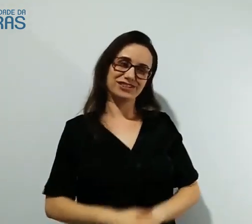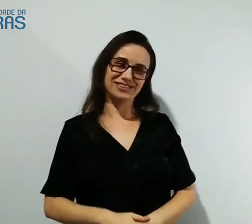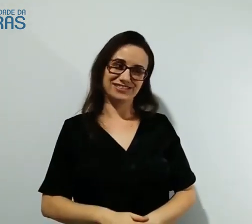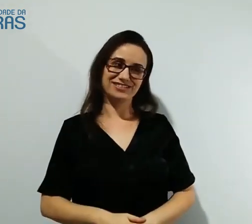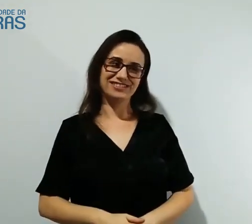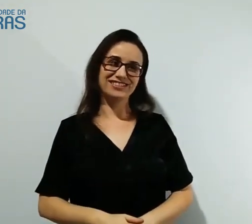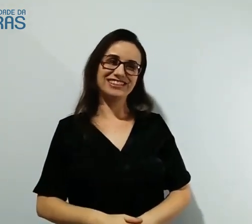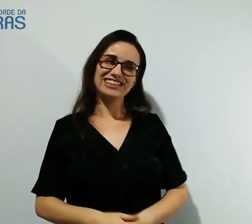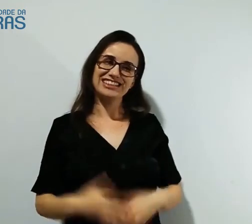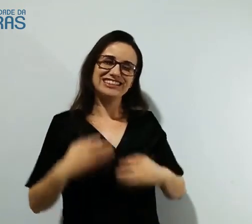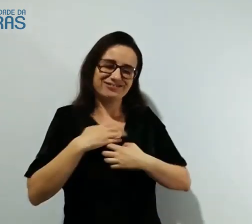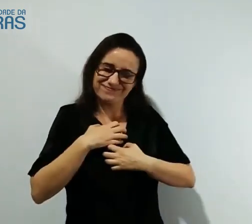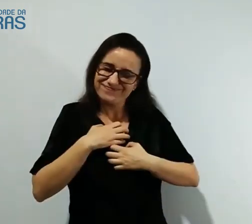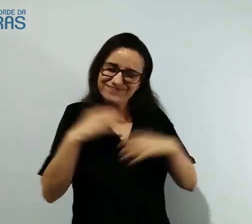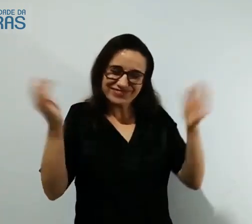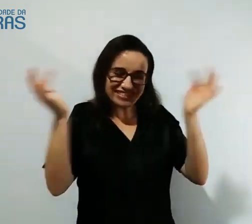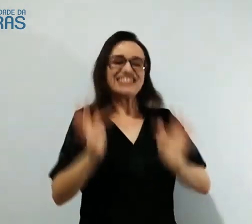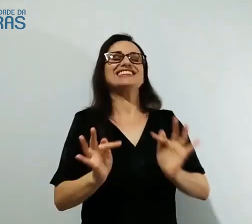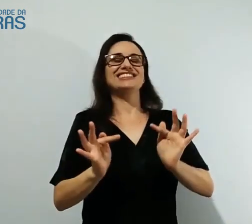Estou me sentindo muito feliz. Muito obrigado.